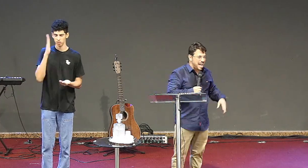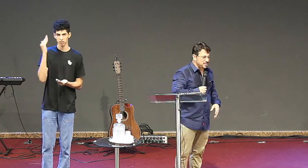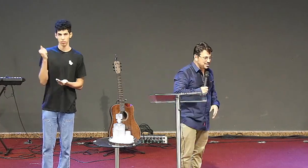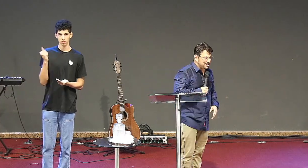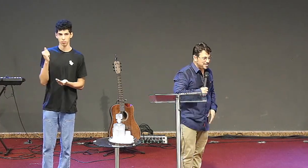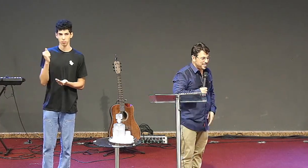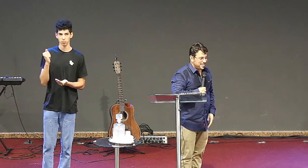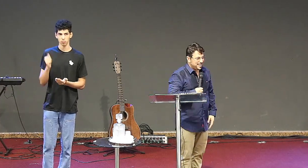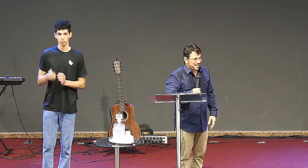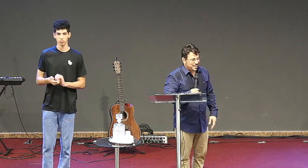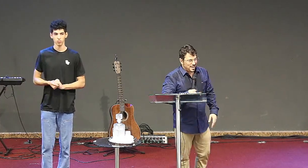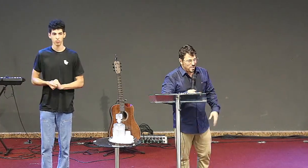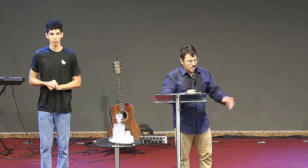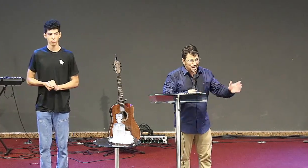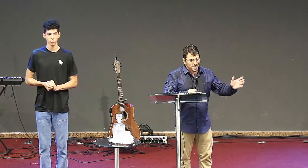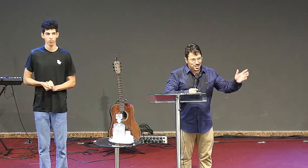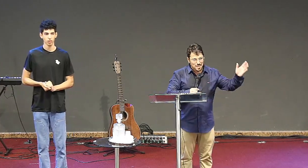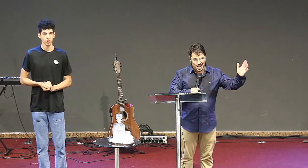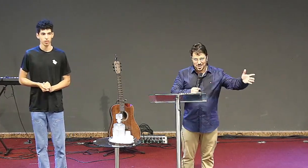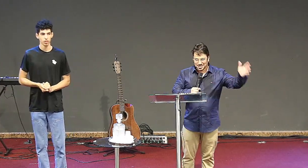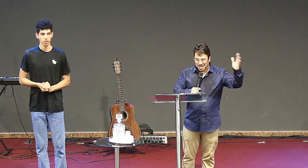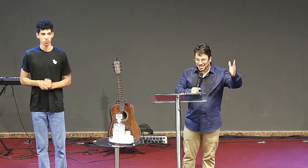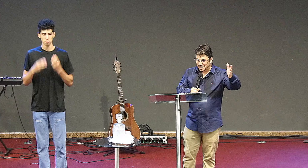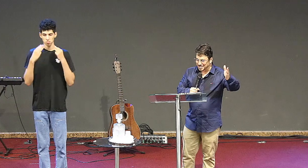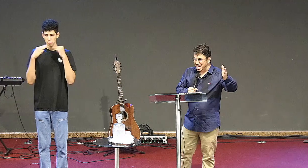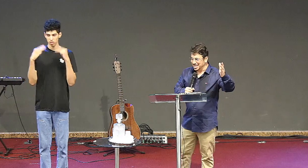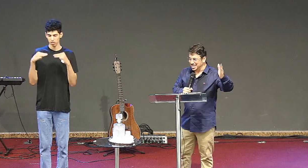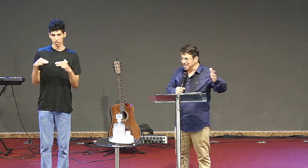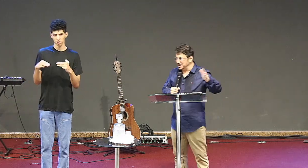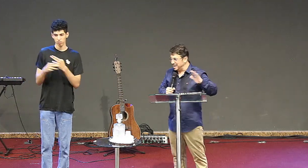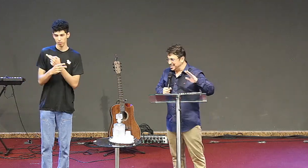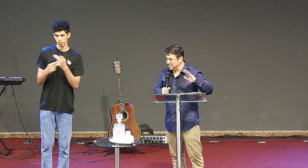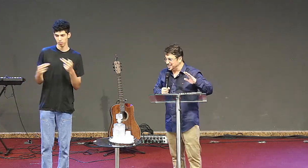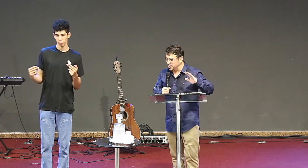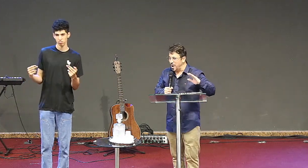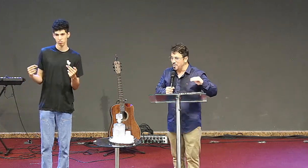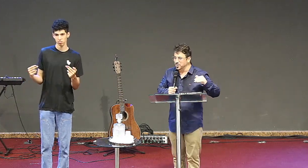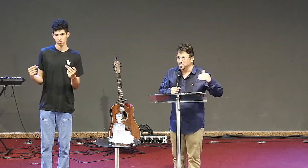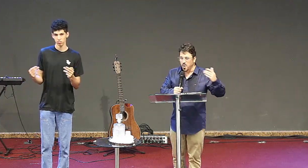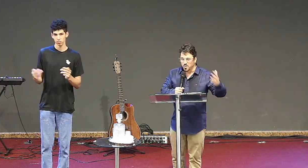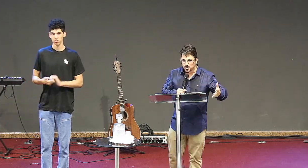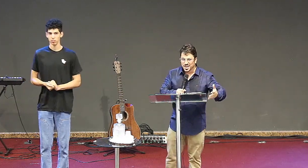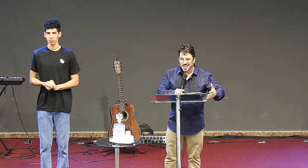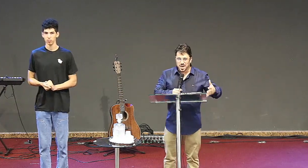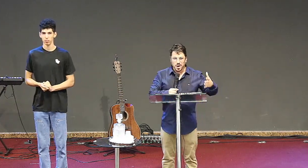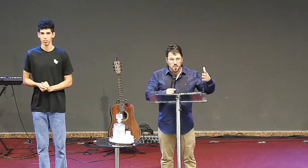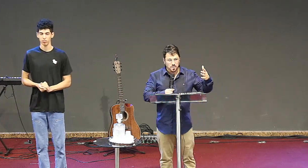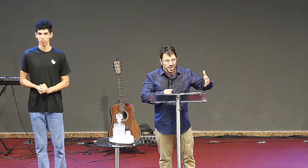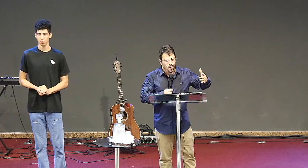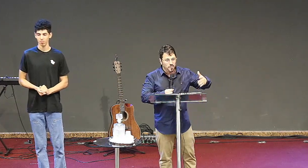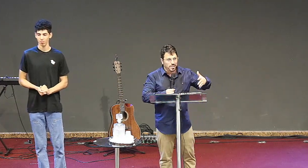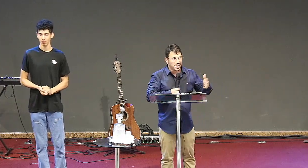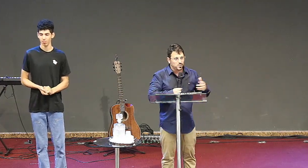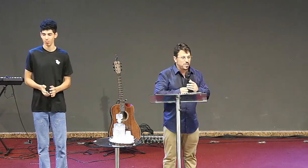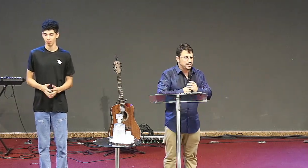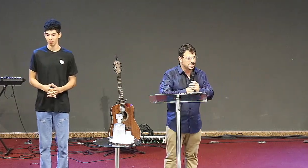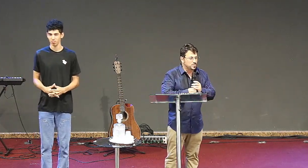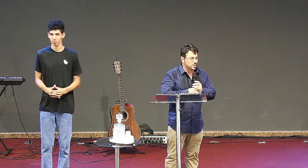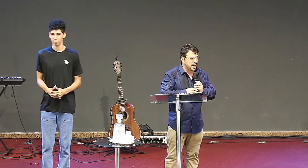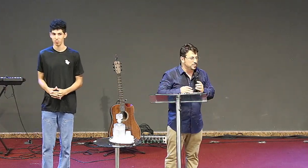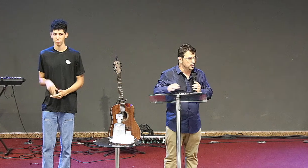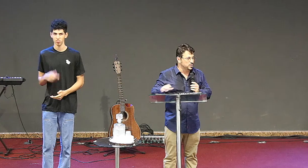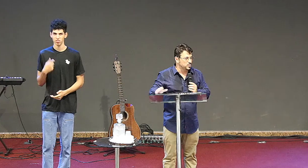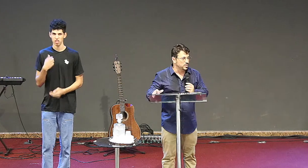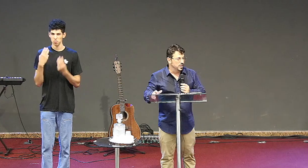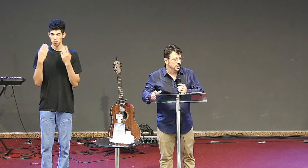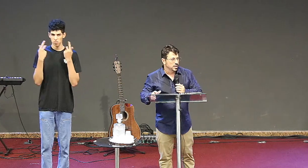mensagens. Acabei de terminar uma série de mensagens recentemente, mas não é algo muito comum. Quem me acompanha como pregador há mais tempo